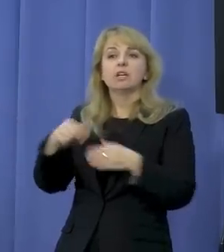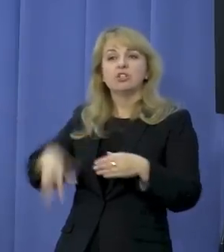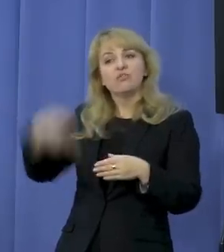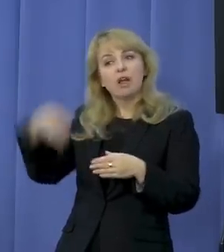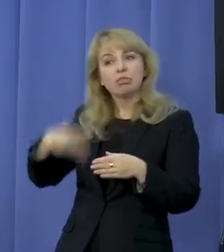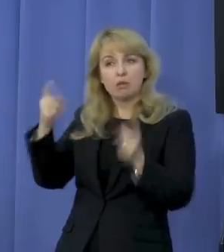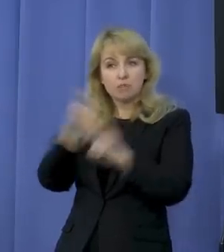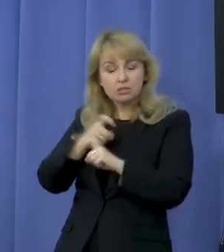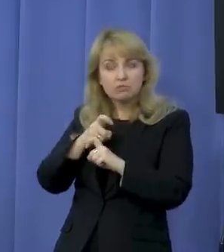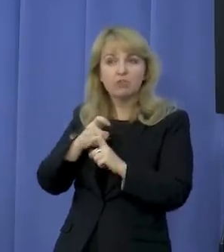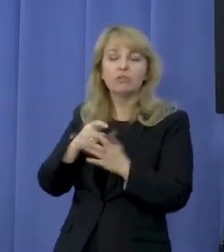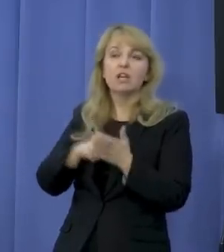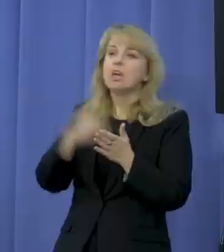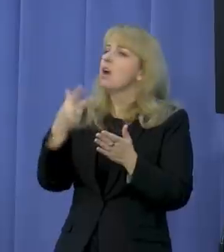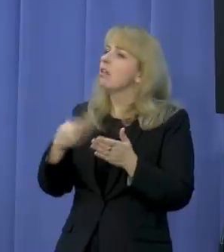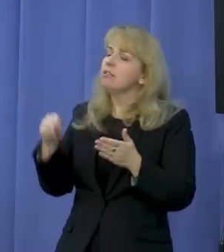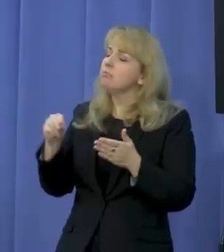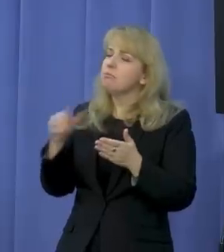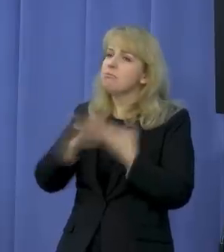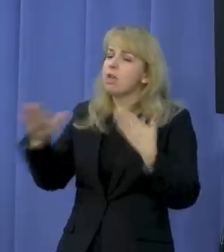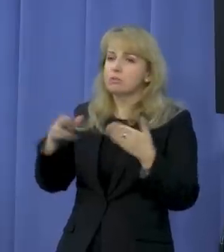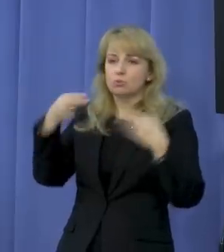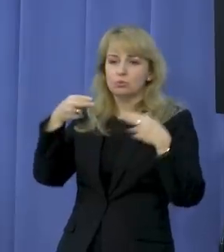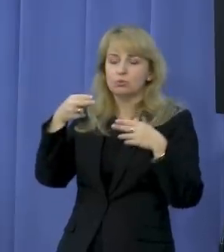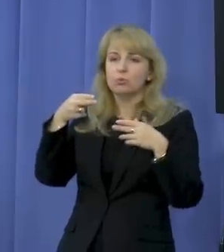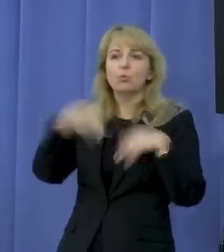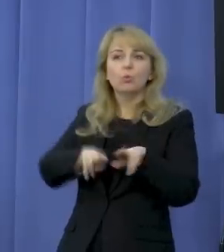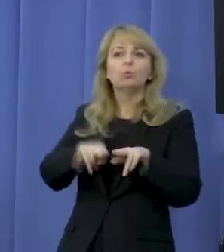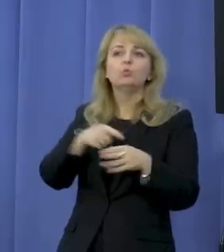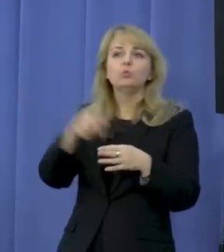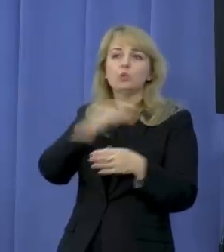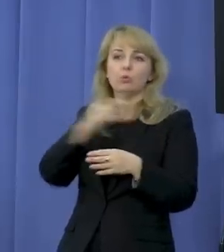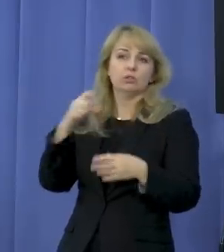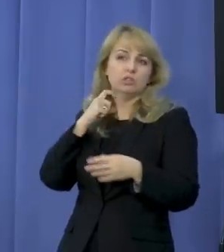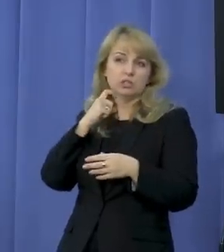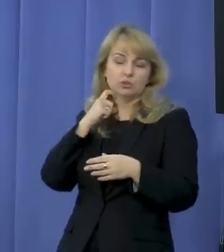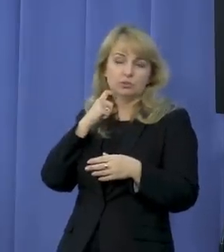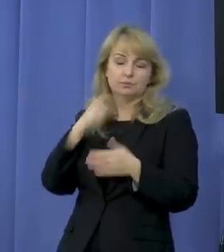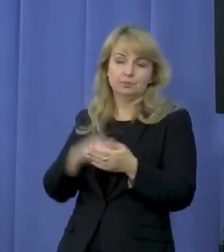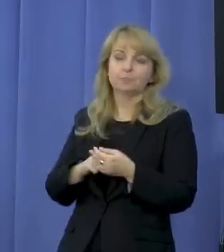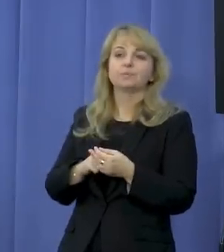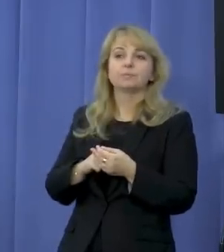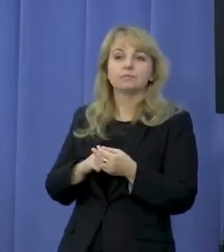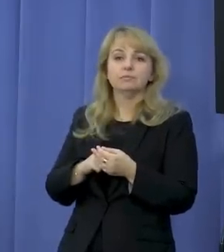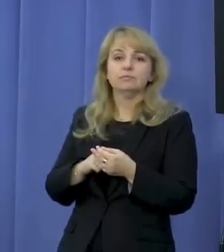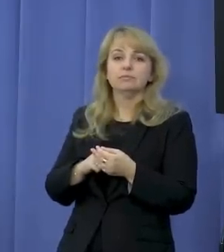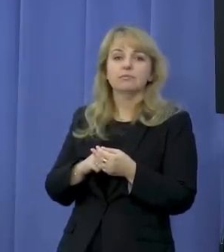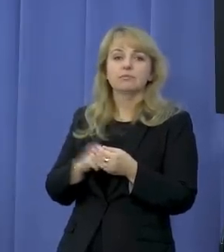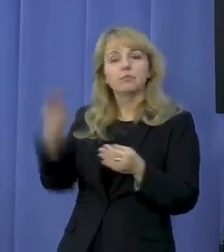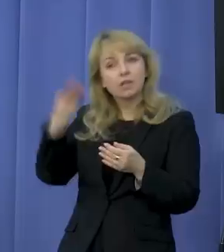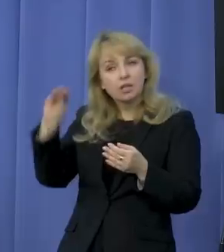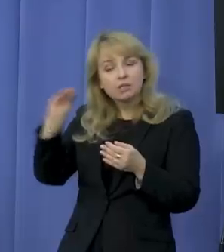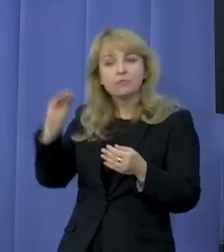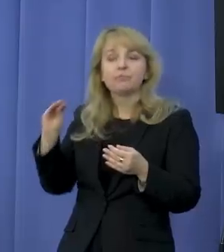uroczystościach nie uczestniczyły osoby duchowne. Natomiast